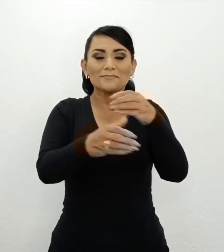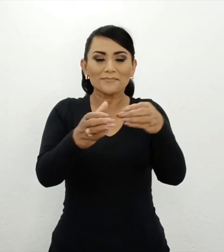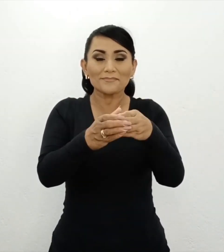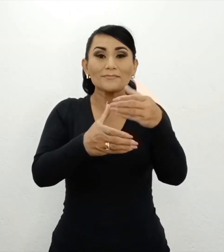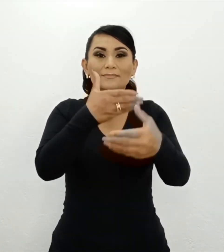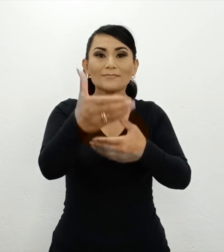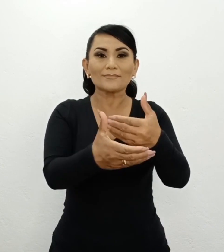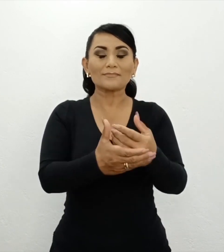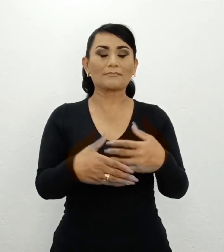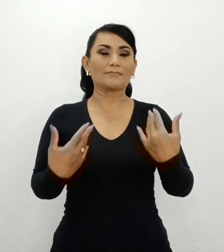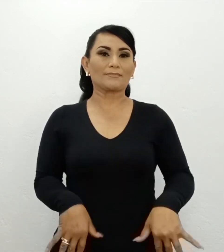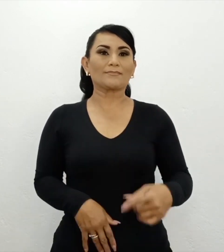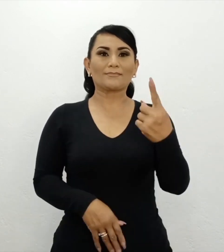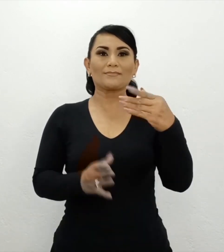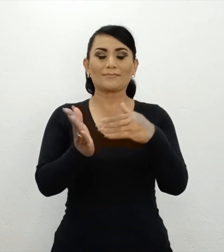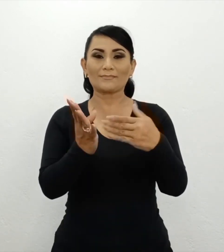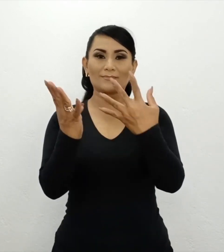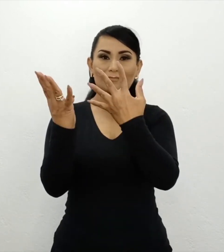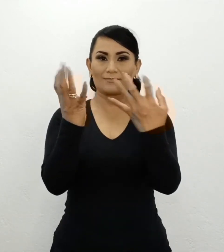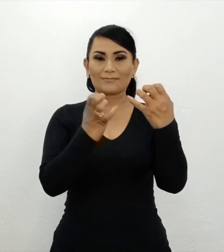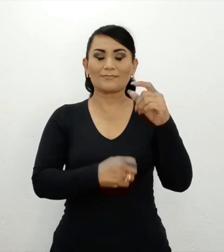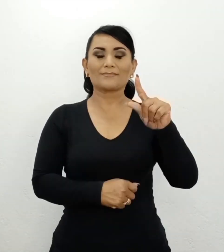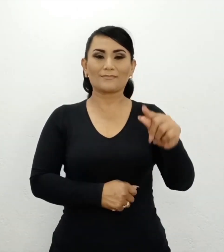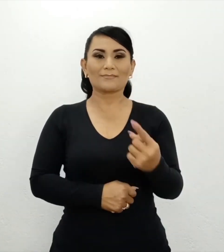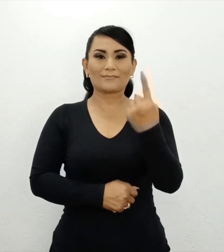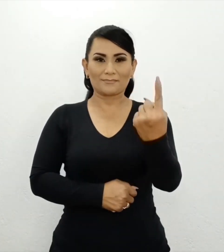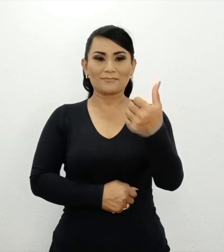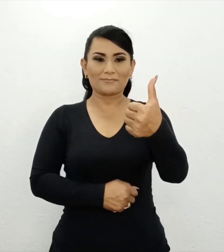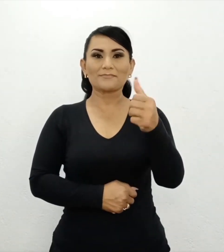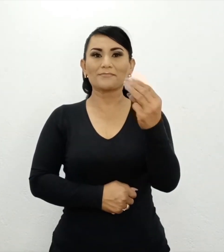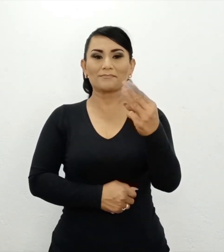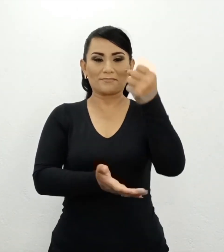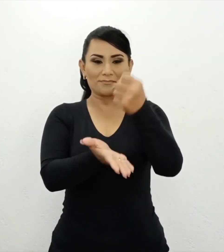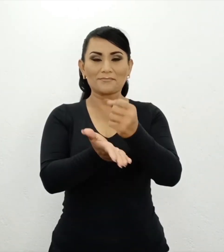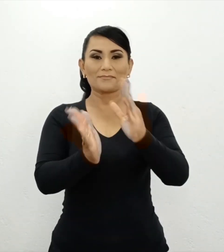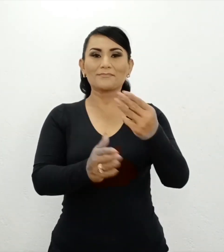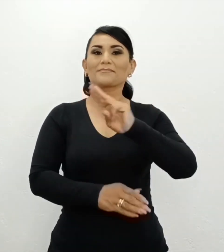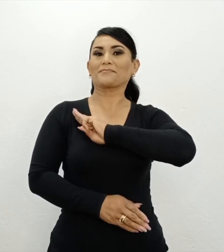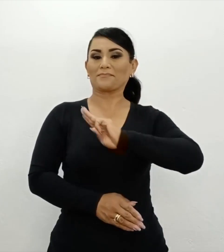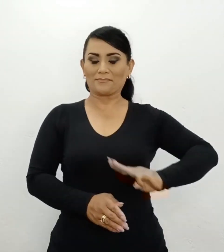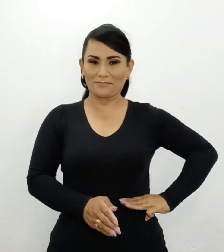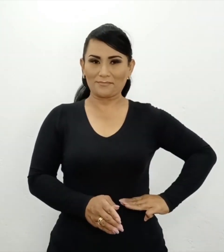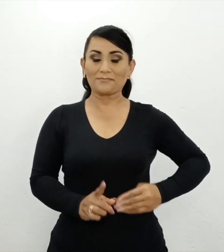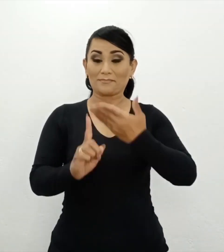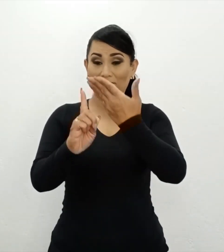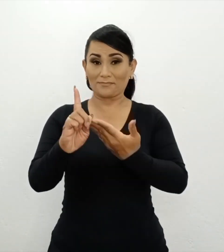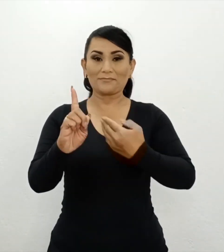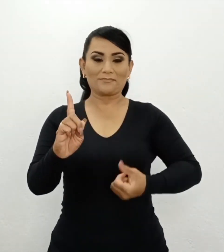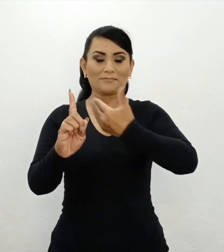y ese mismo año se convierte en municipio el 6 de mayo de 1941, siendo Palemón Ledesma